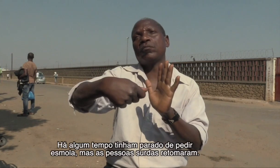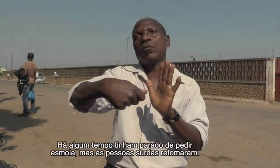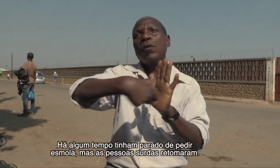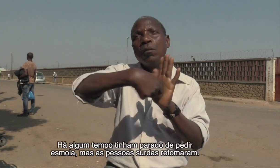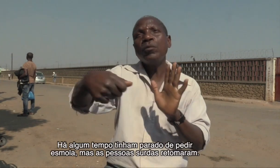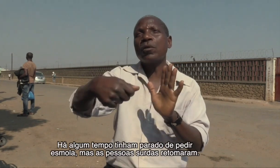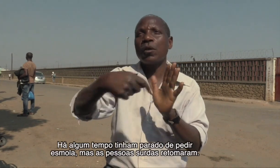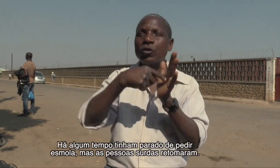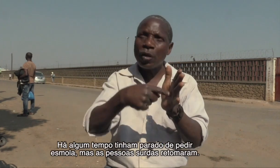a copiar.